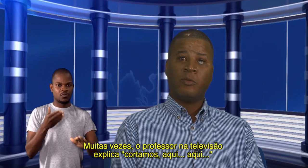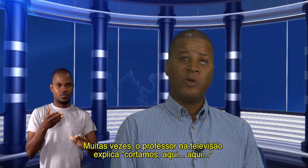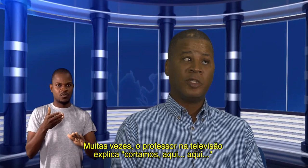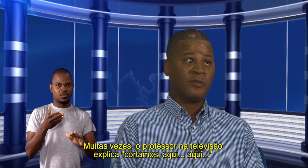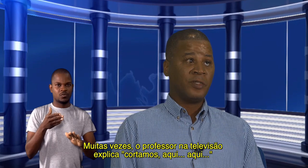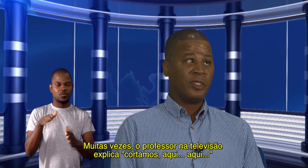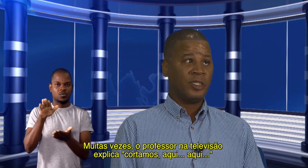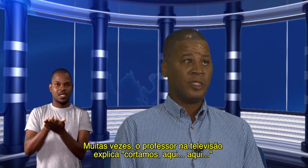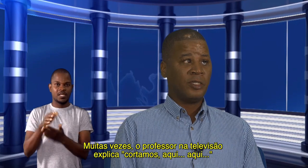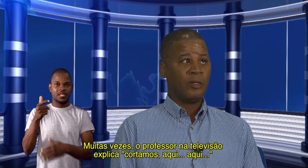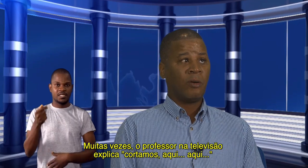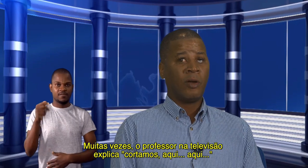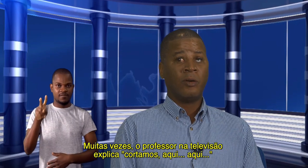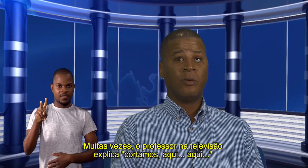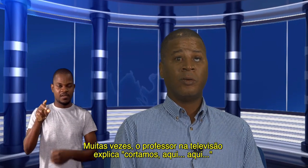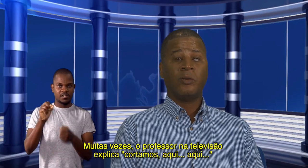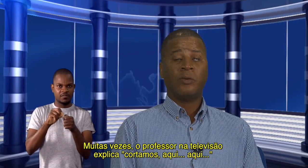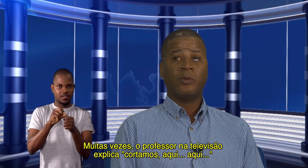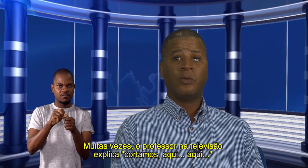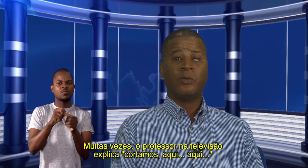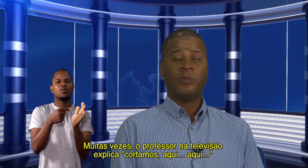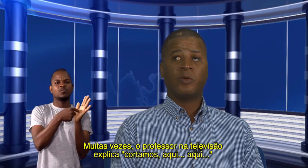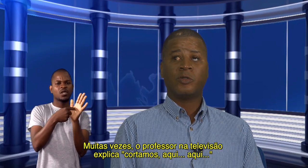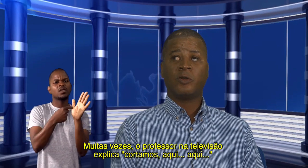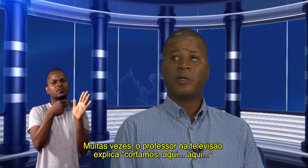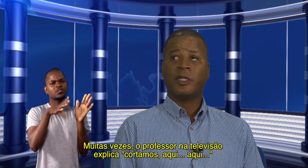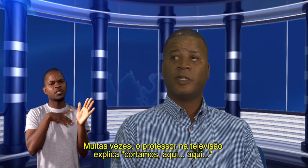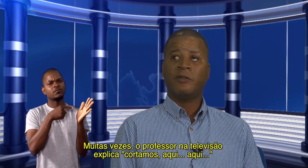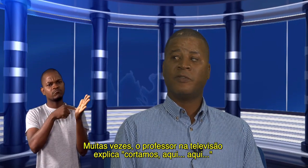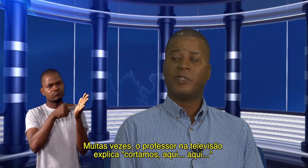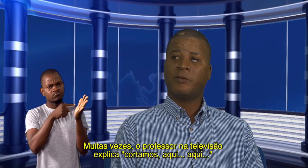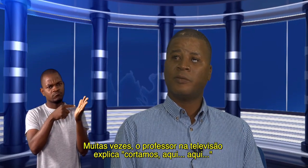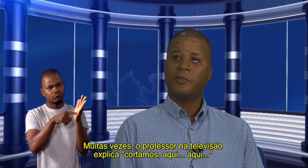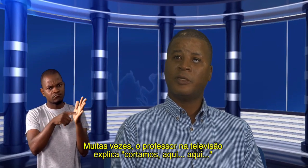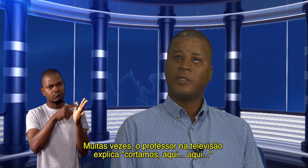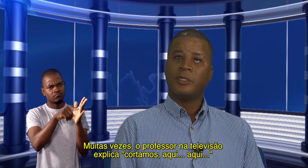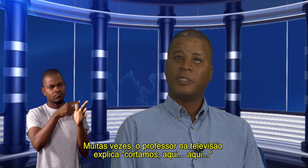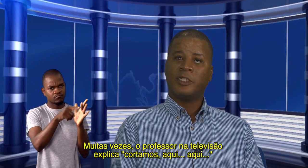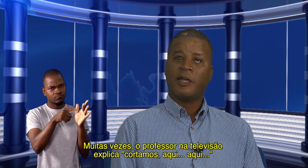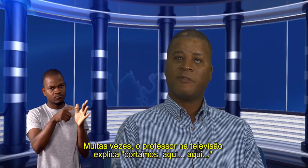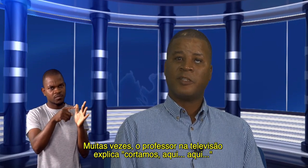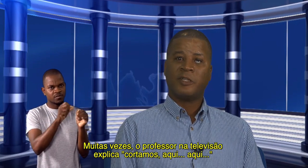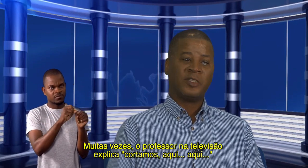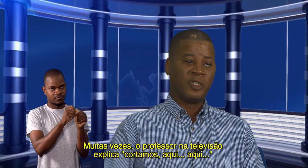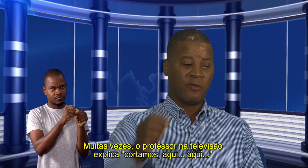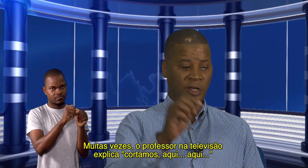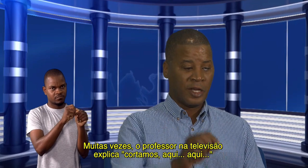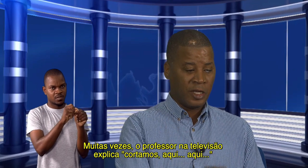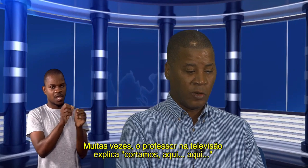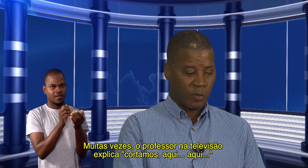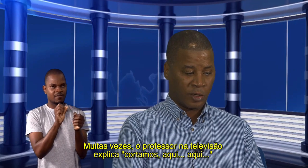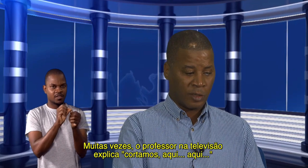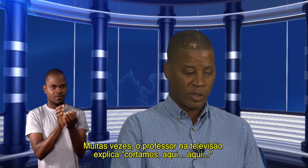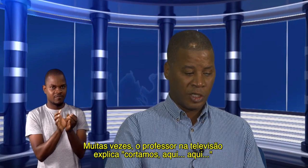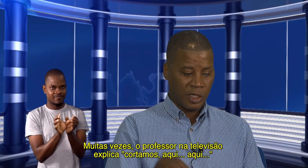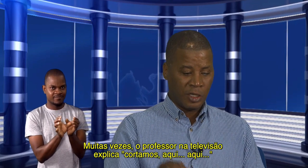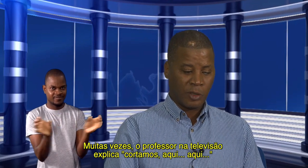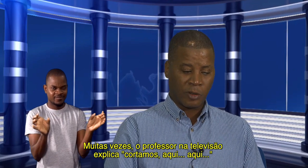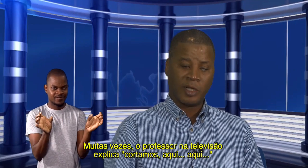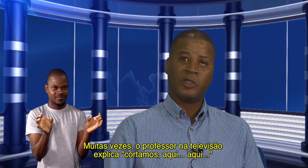Muitas vezes, quando o professor na televisão está a fazer, vocês estão a ver, aqui, cortamos aqui, cortamos